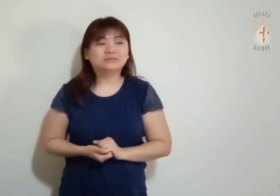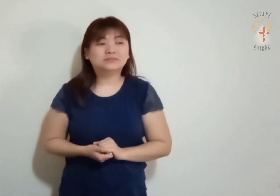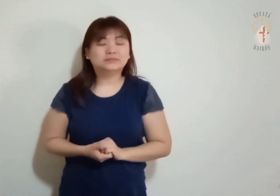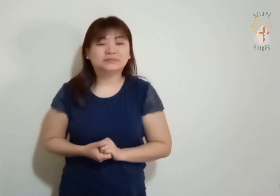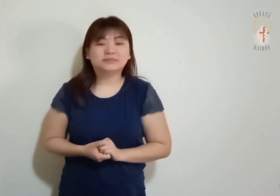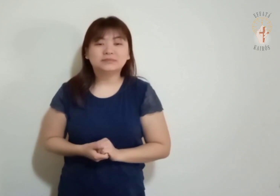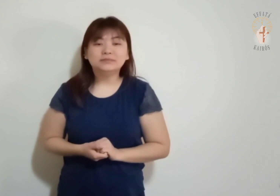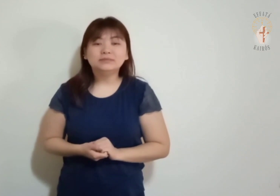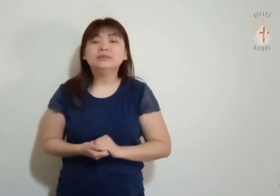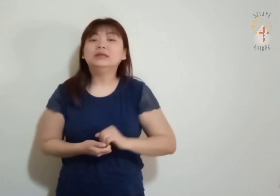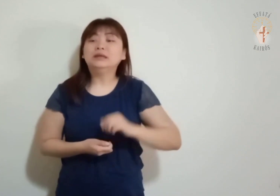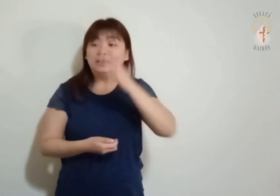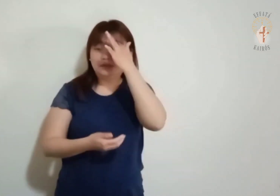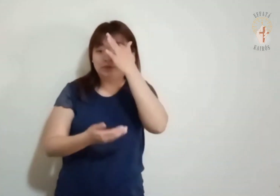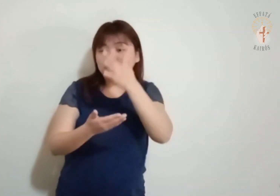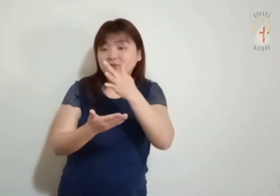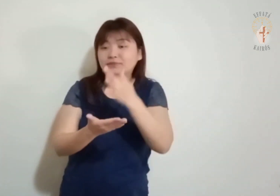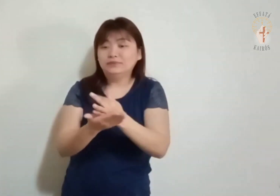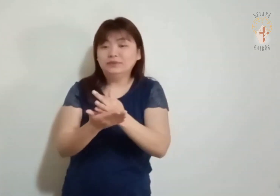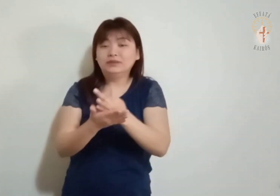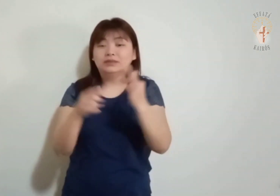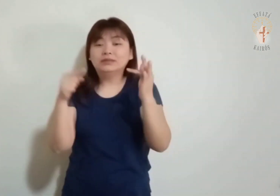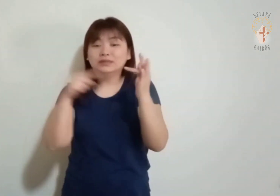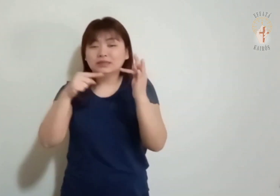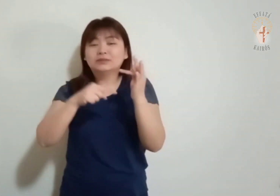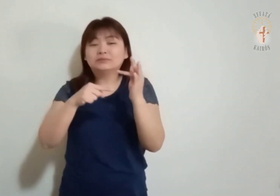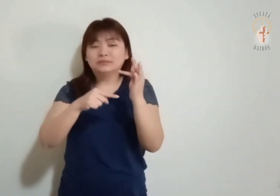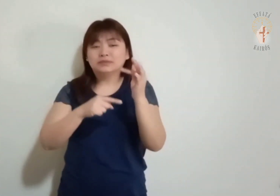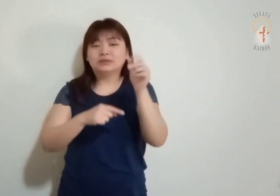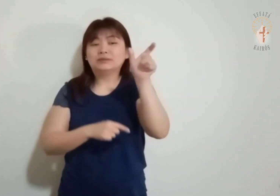Foi pela fé que Abraão